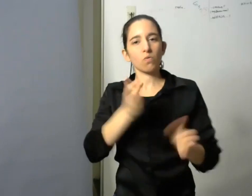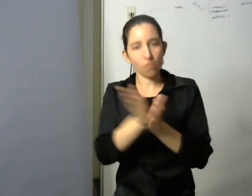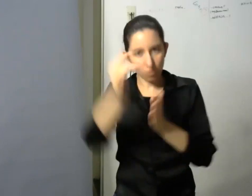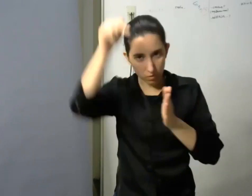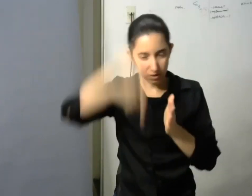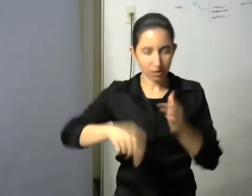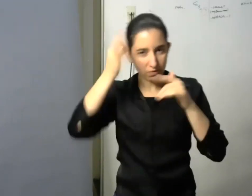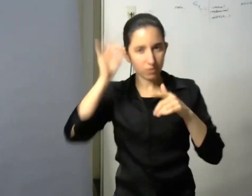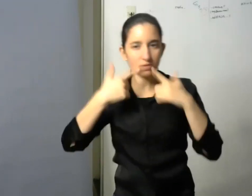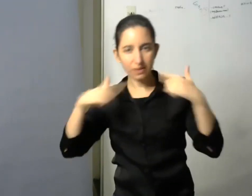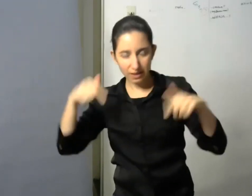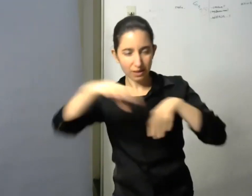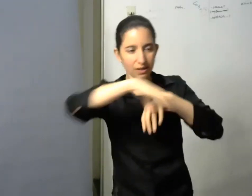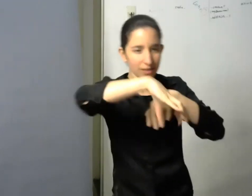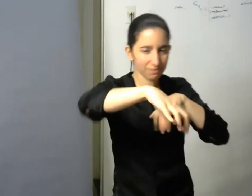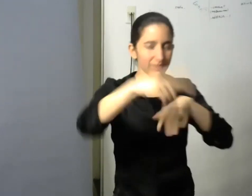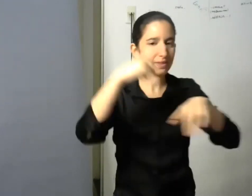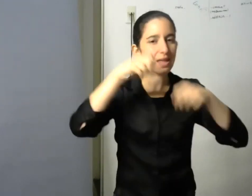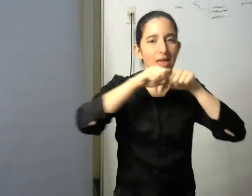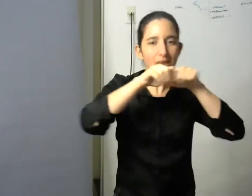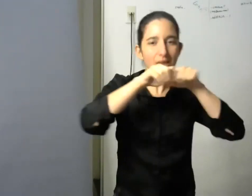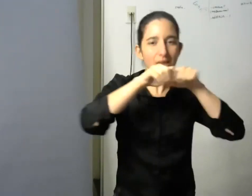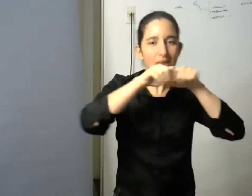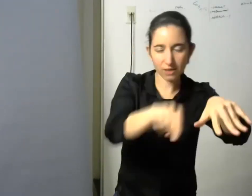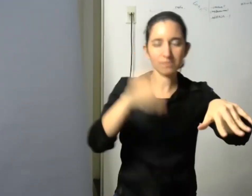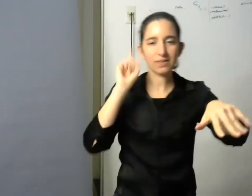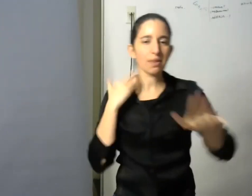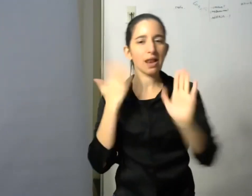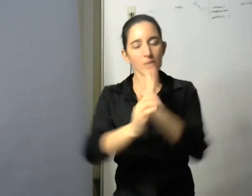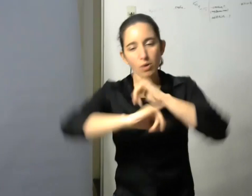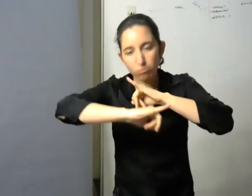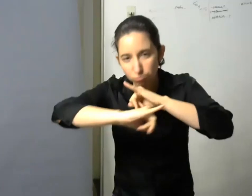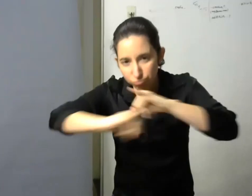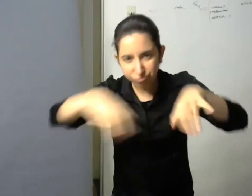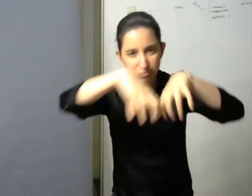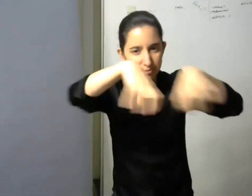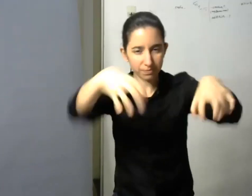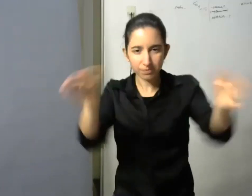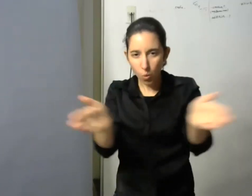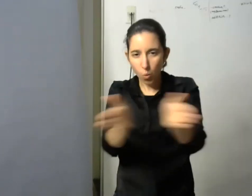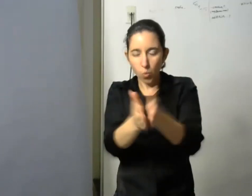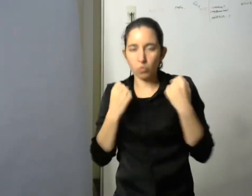Secretaría de Extensión Universitaria y de la Secretaría de Publicaciones en este caso y en conjunto como una